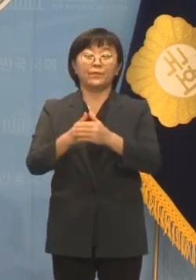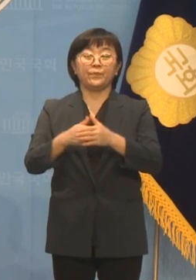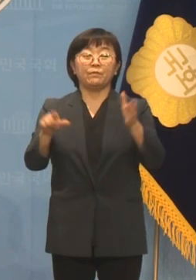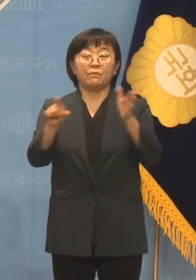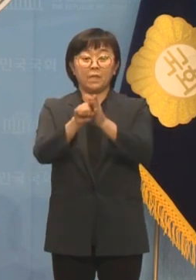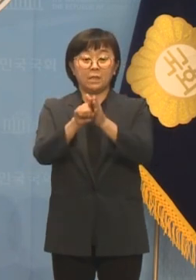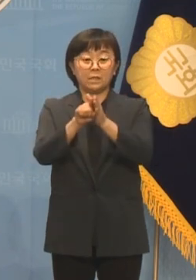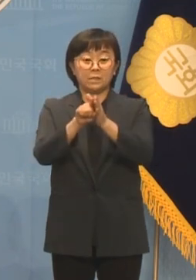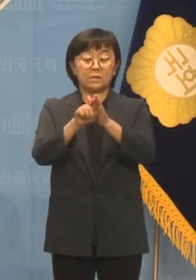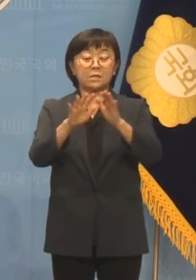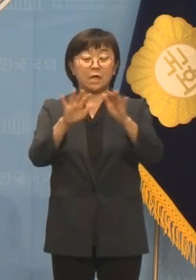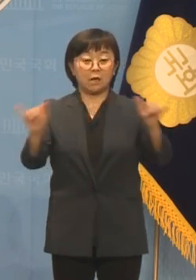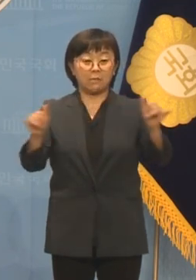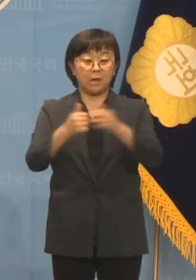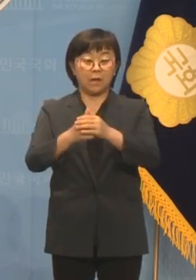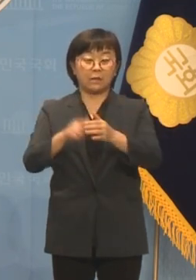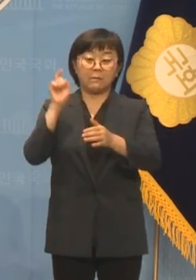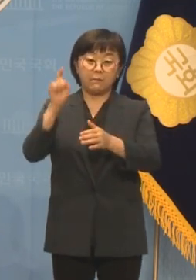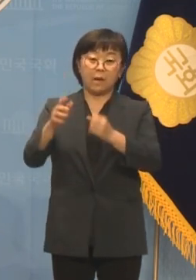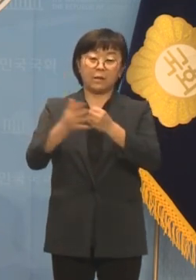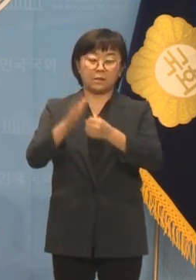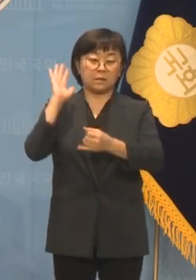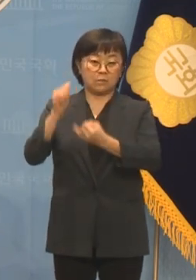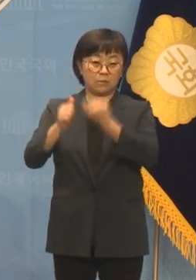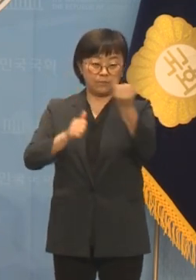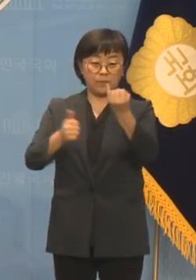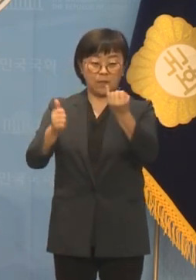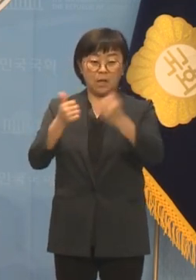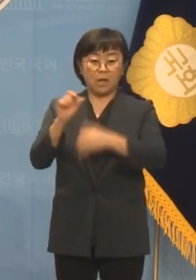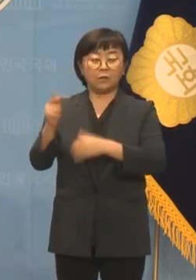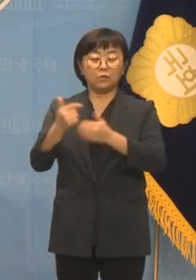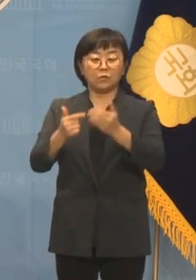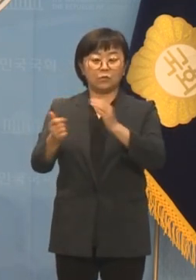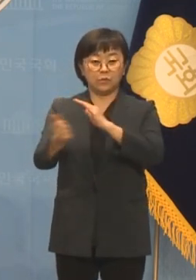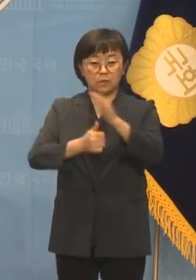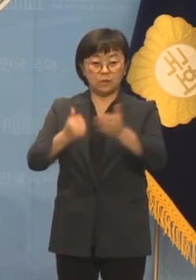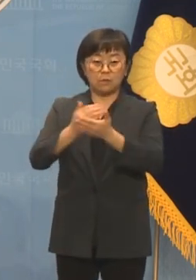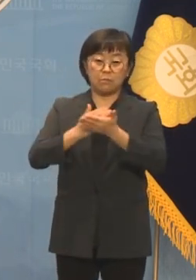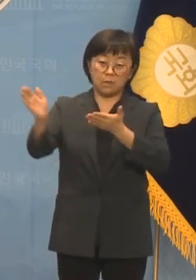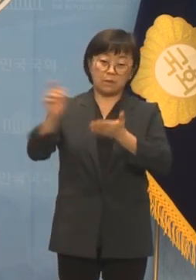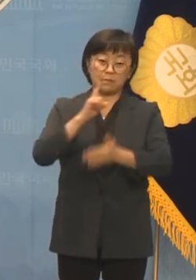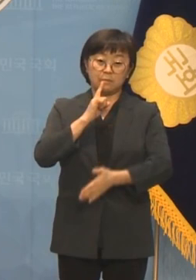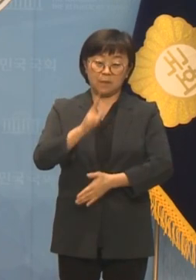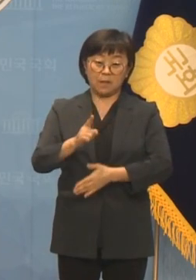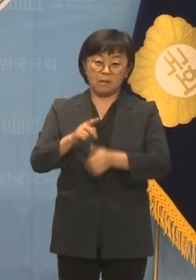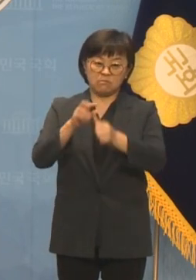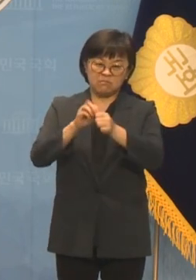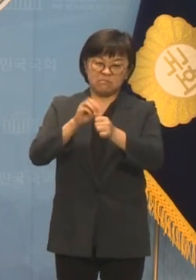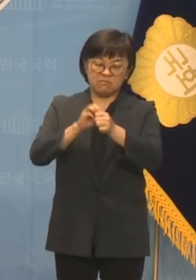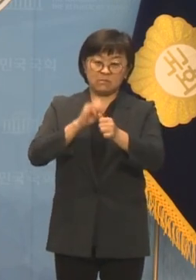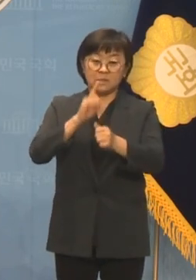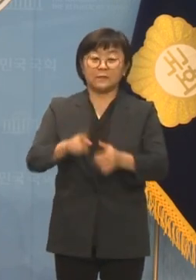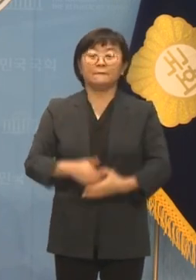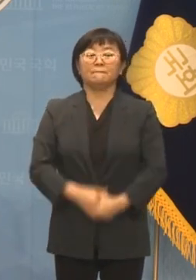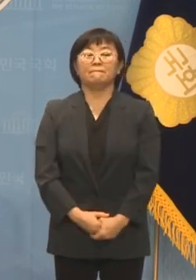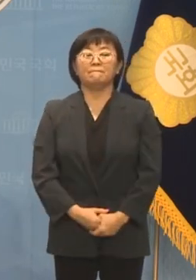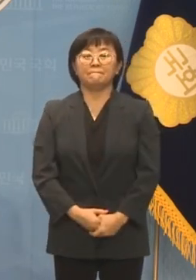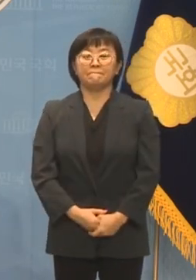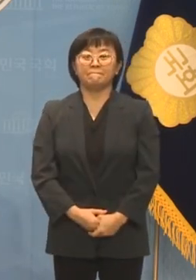믿는 도끼에 발등 찍힌 김건희 여사가 한동훈 위원장도 당장 쫓아내버리라고 바가지라도 긁었습니까?